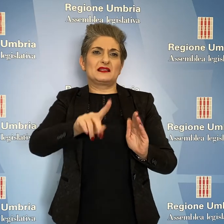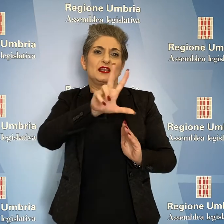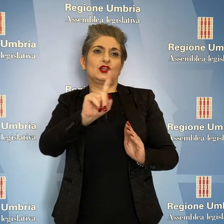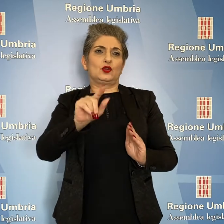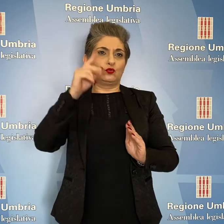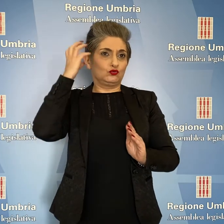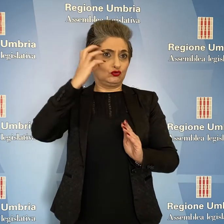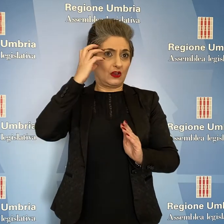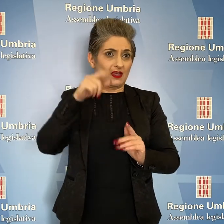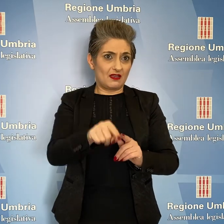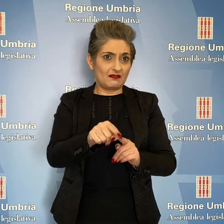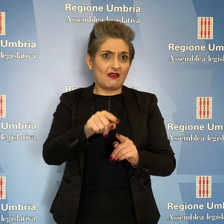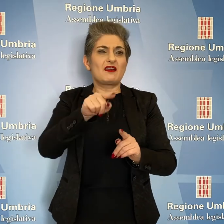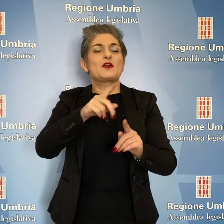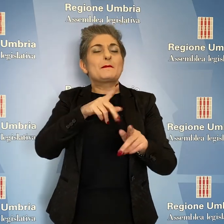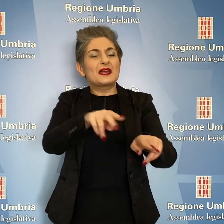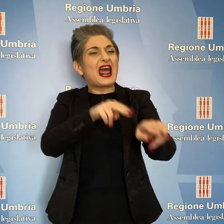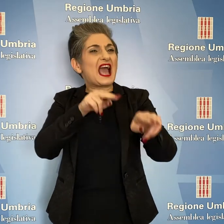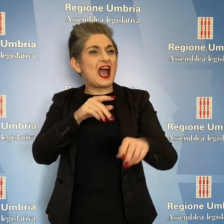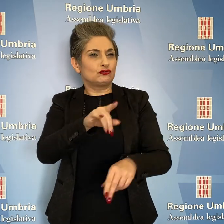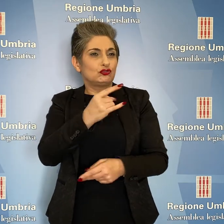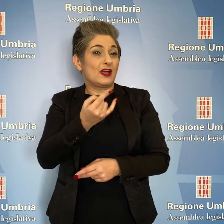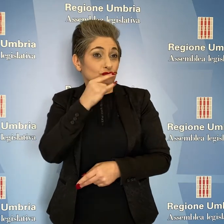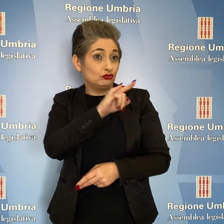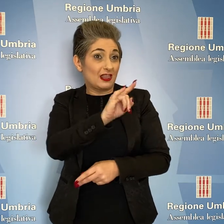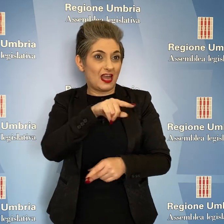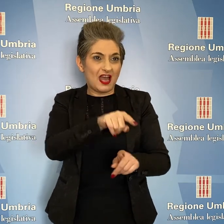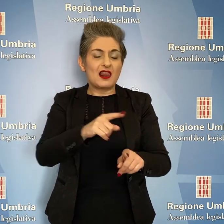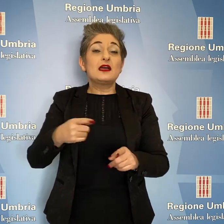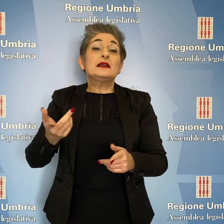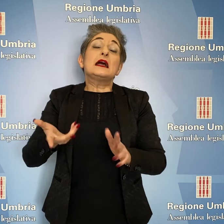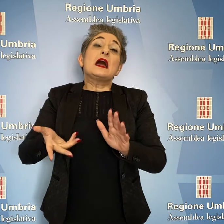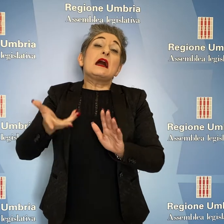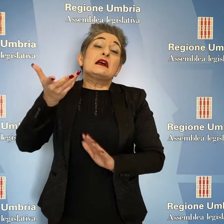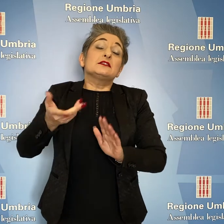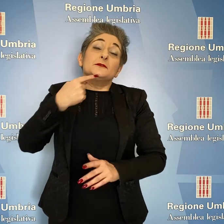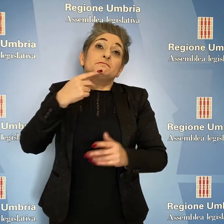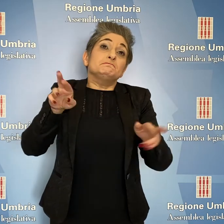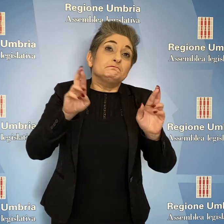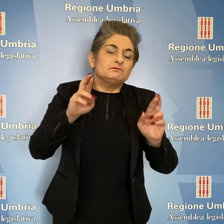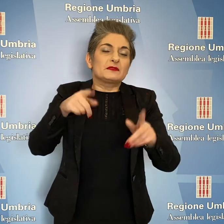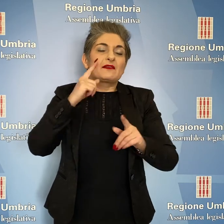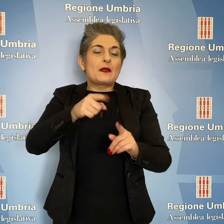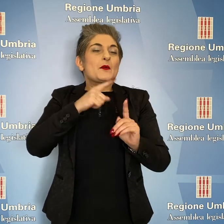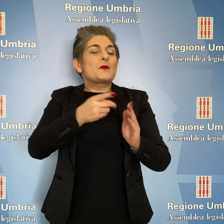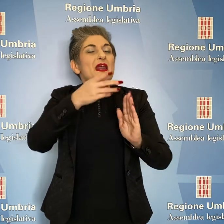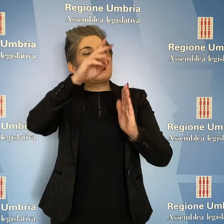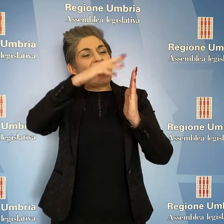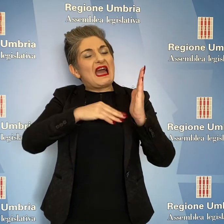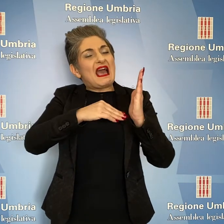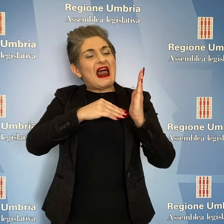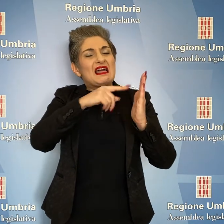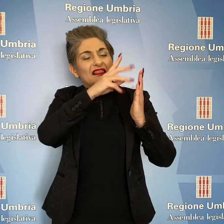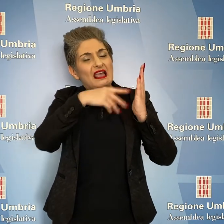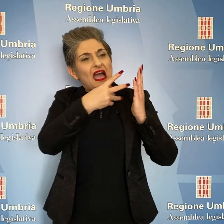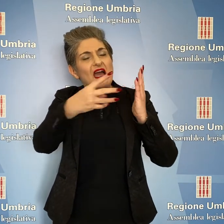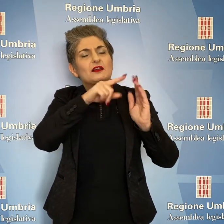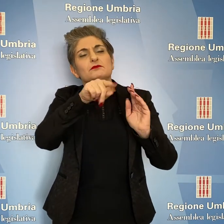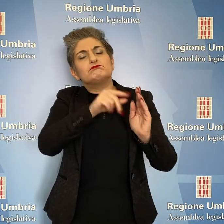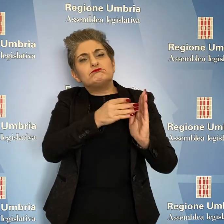al 31 gennaio per il prelievo specie cinghiale. L'auspicio, ha detto l'assessore, di poter procrastinare il calendario al 31